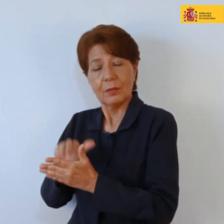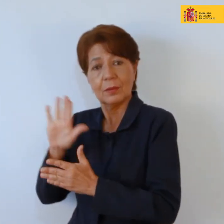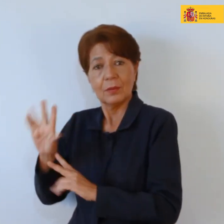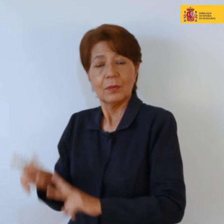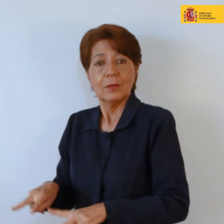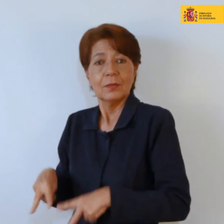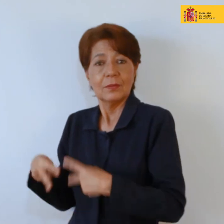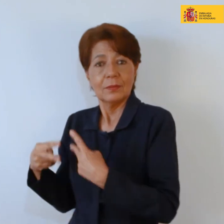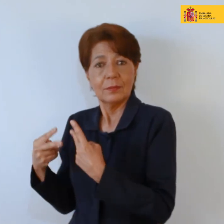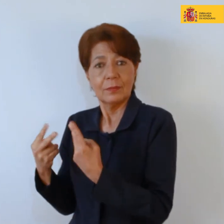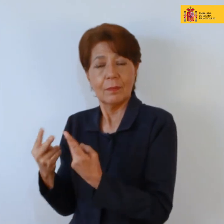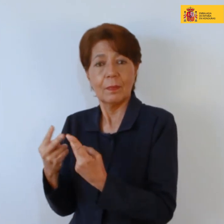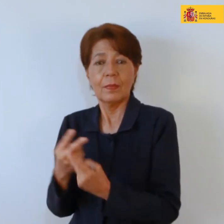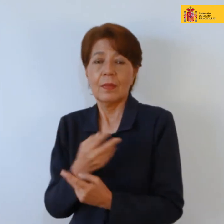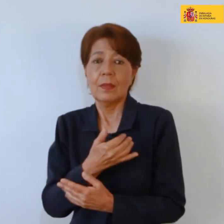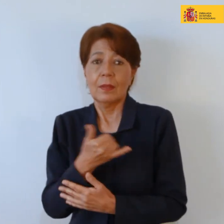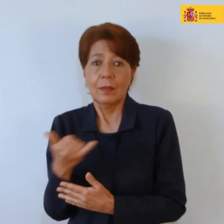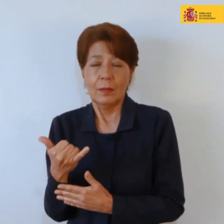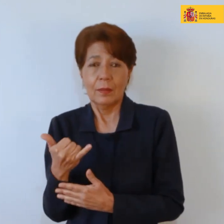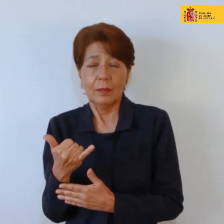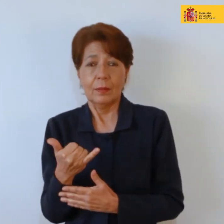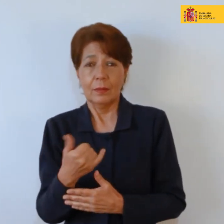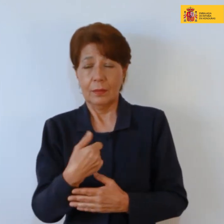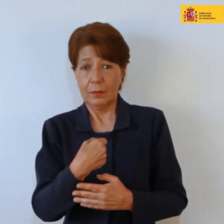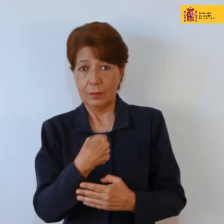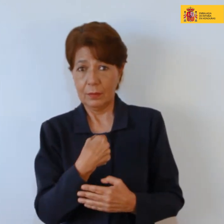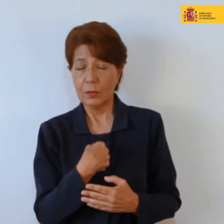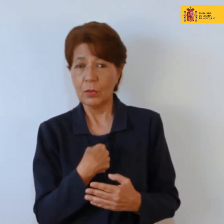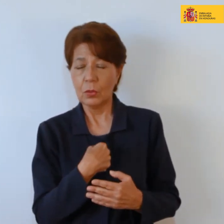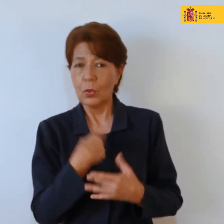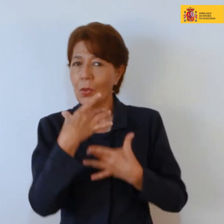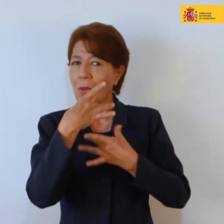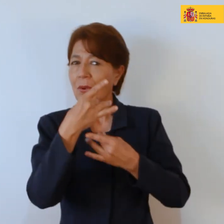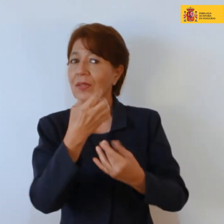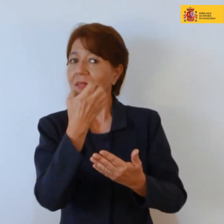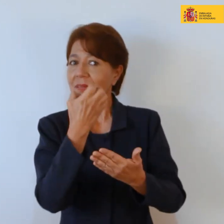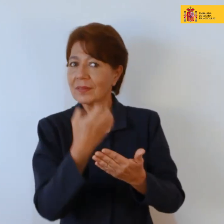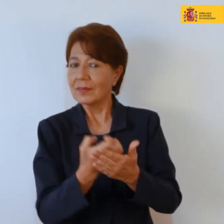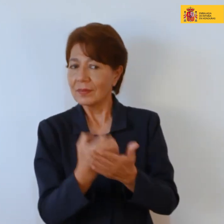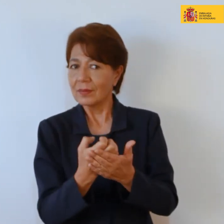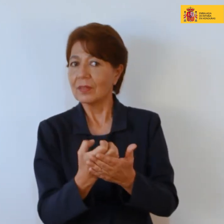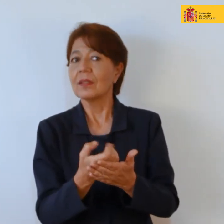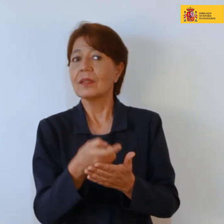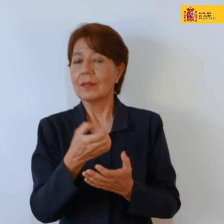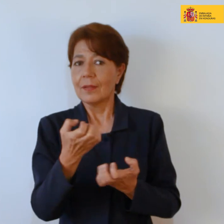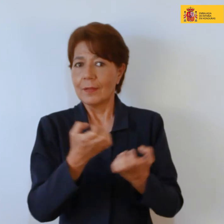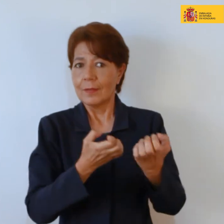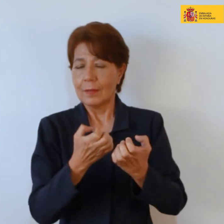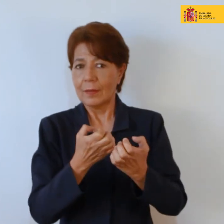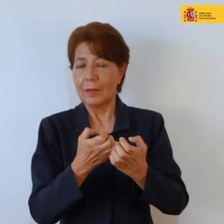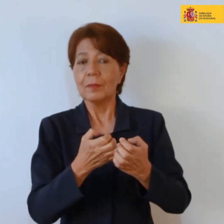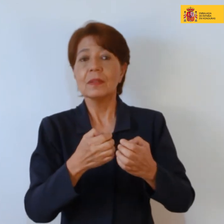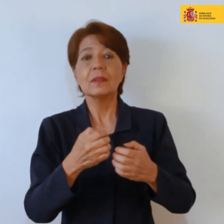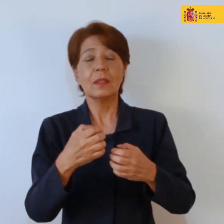Y claro, por no hablar de los intereses económicos de las multinacionales o las grandes empresas